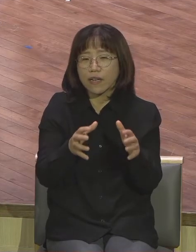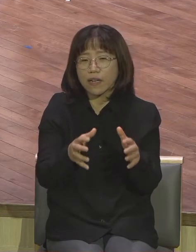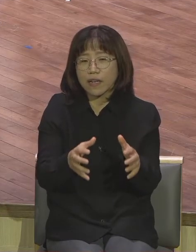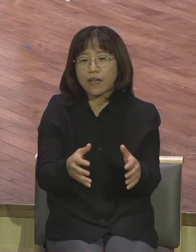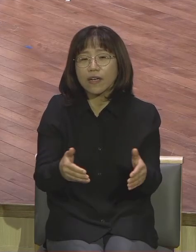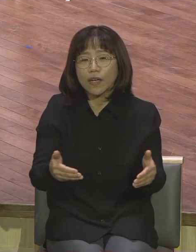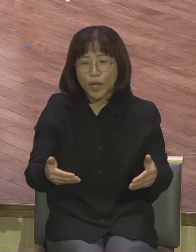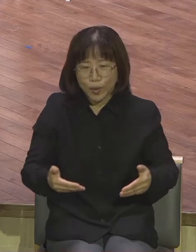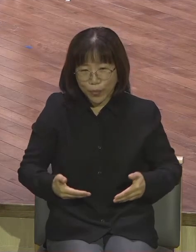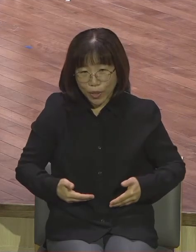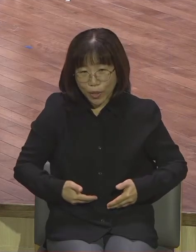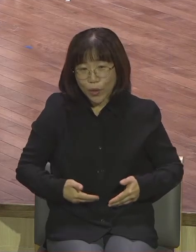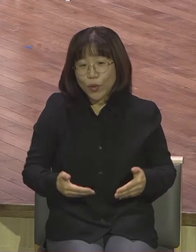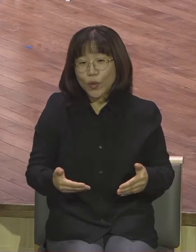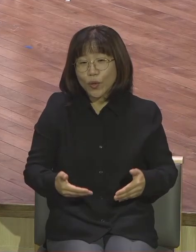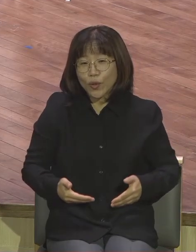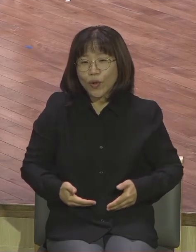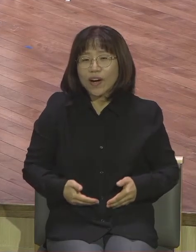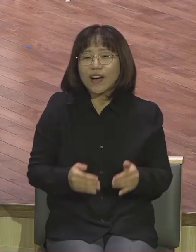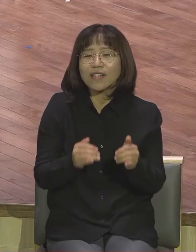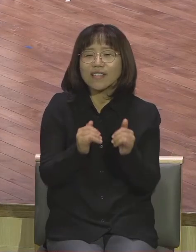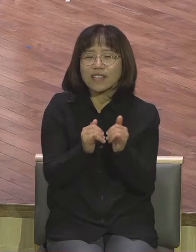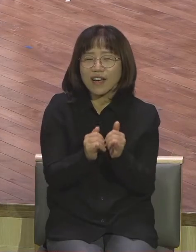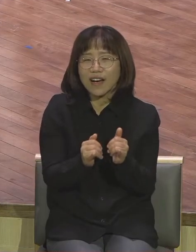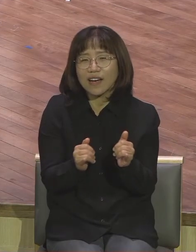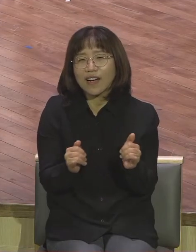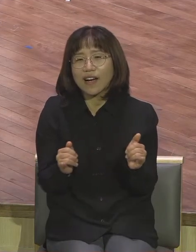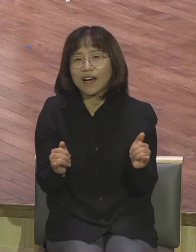세상에 필요한 사람